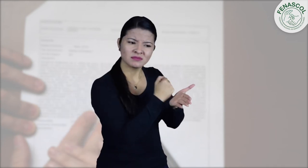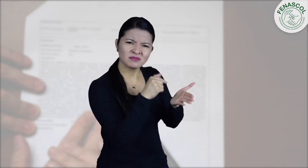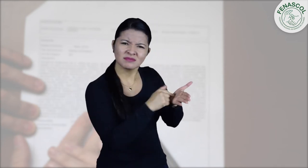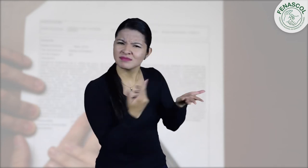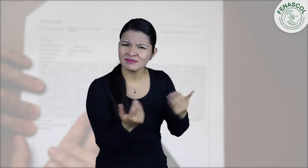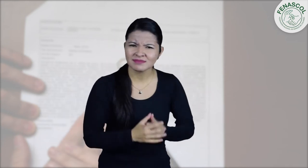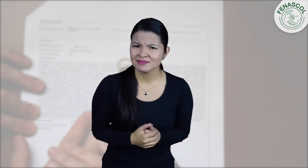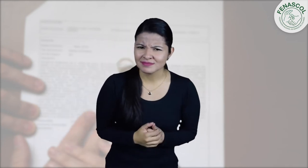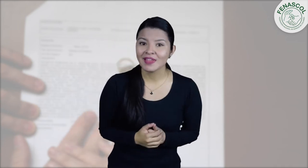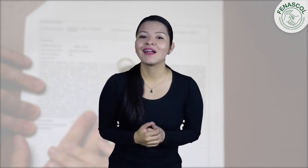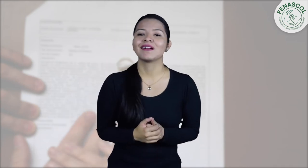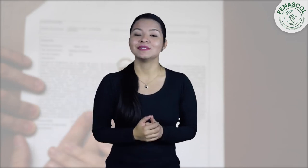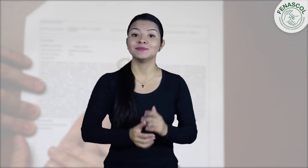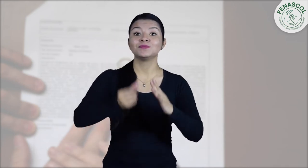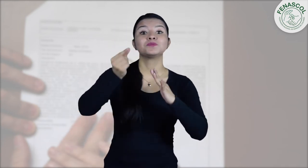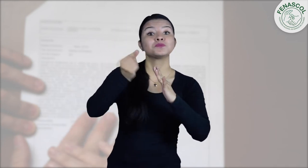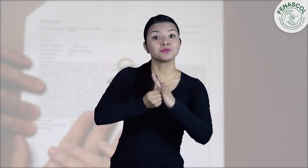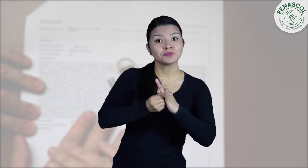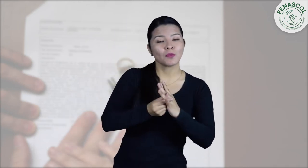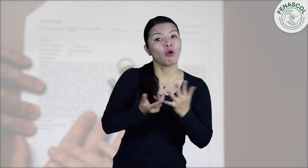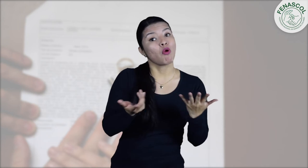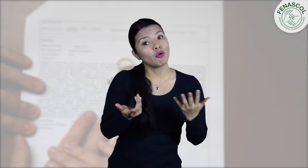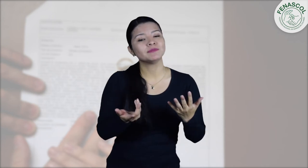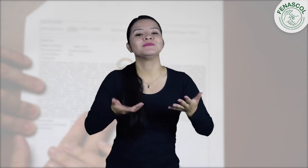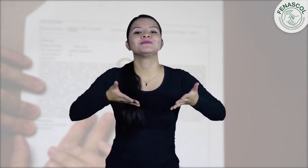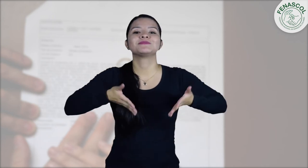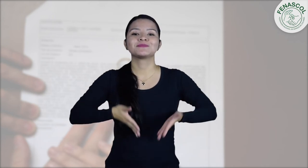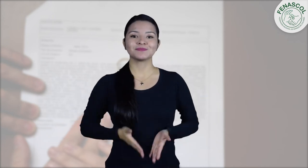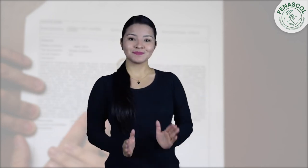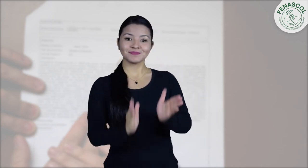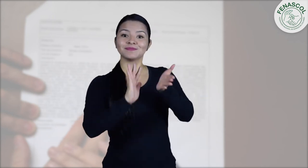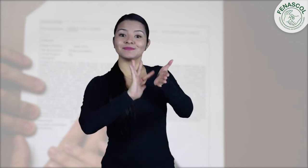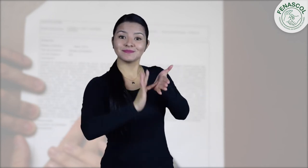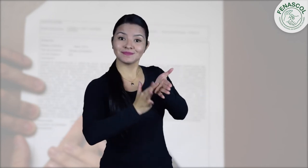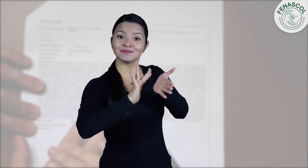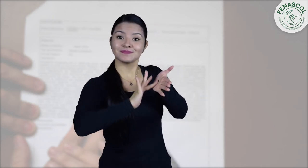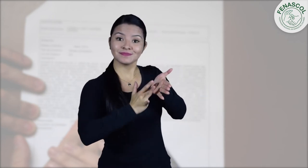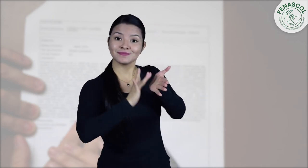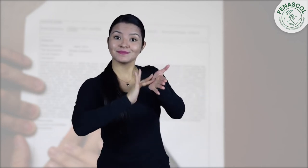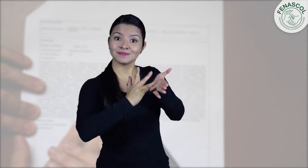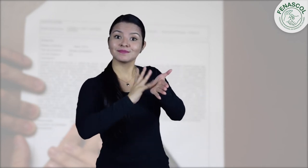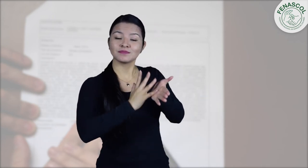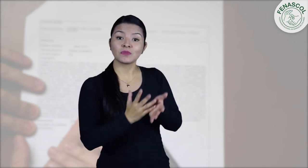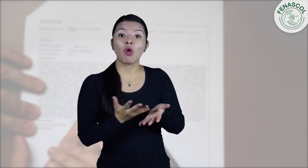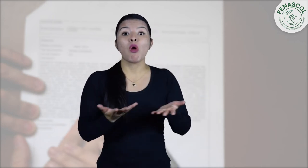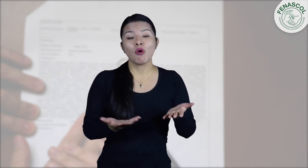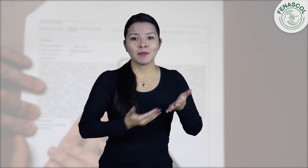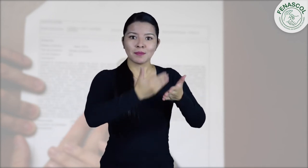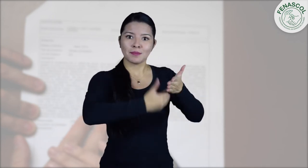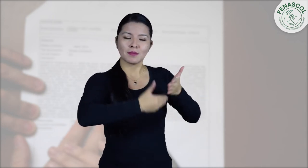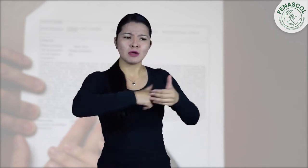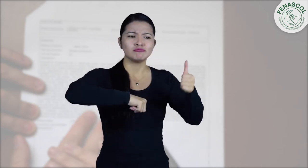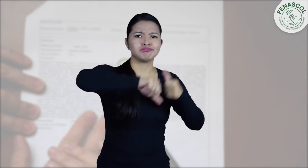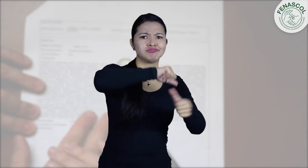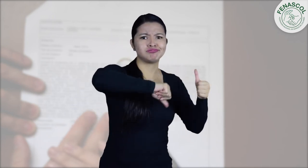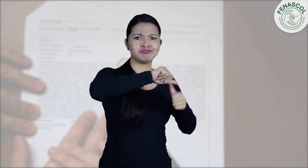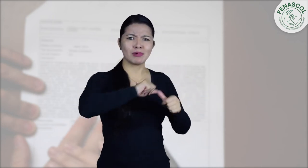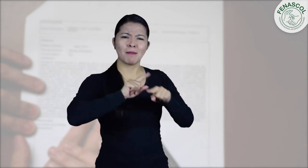Así que como persona sorda ya puedes realizar tus trámites notariales, como matrimonio civil, registro de nacimiento,